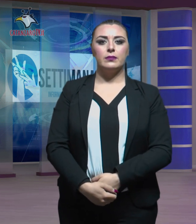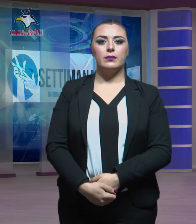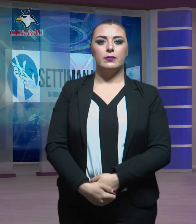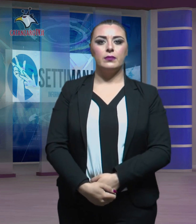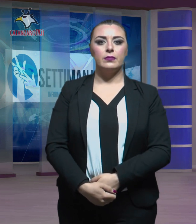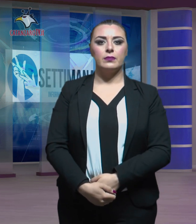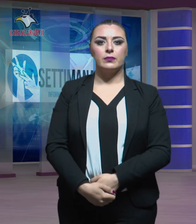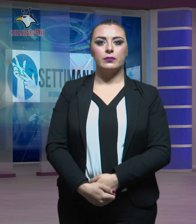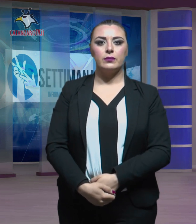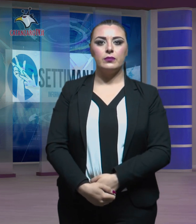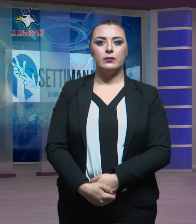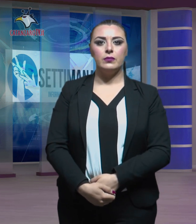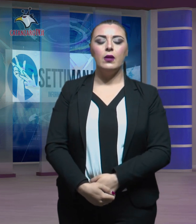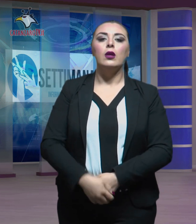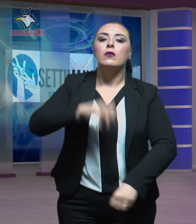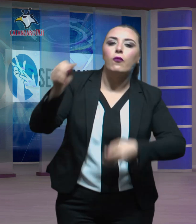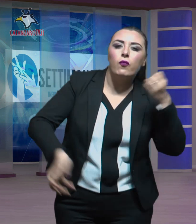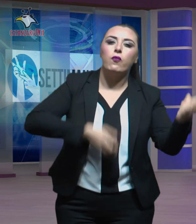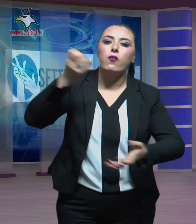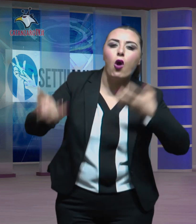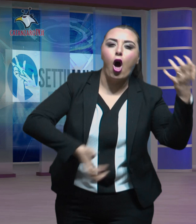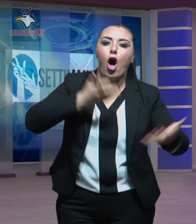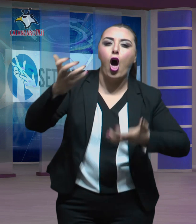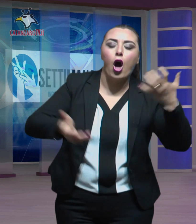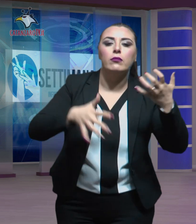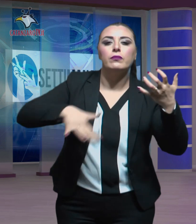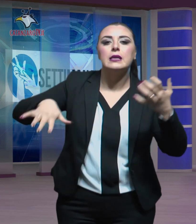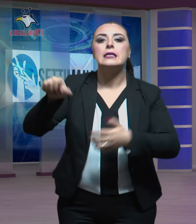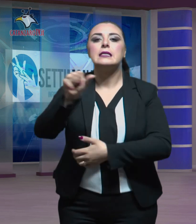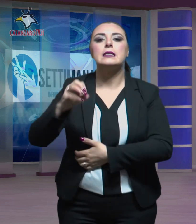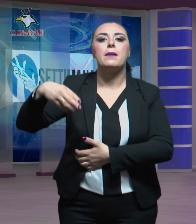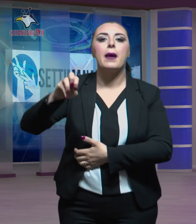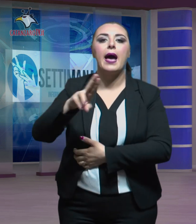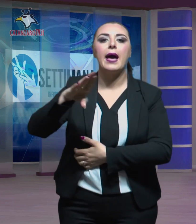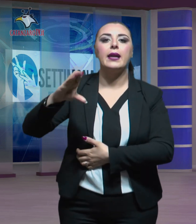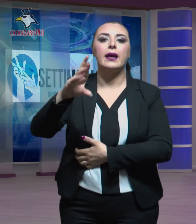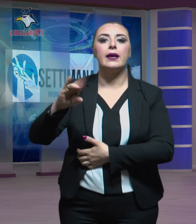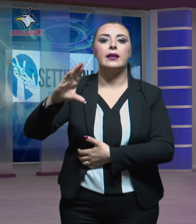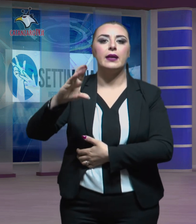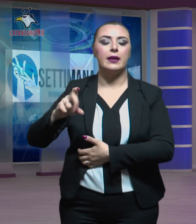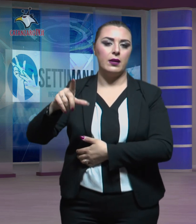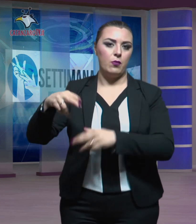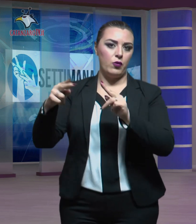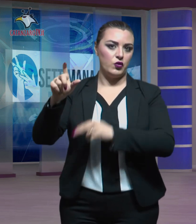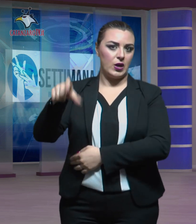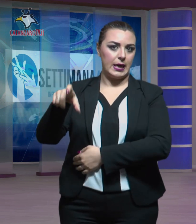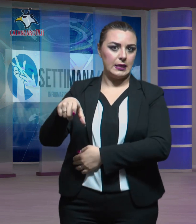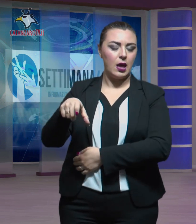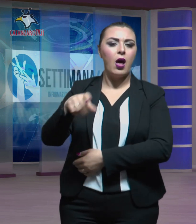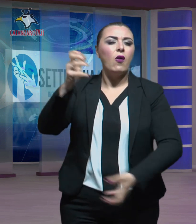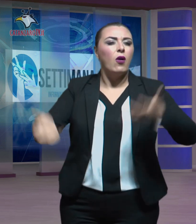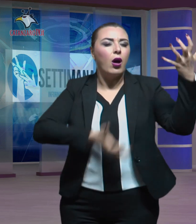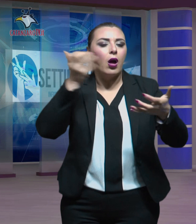Un incendio si è verificato a Simeri Cricchi, nel Catanzarese, ad andare in